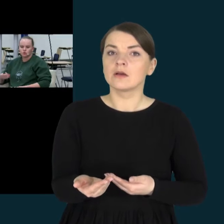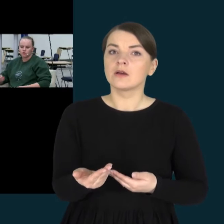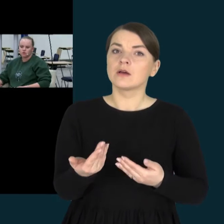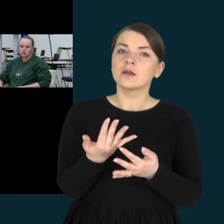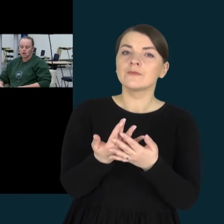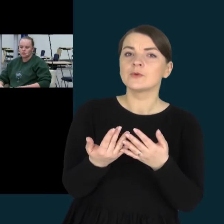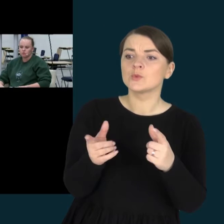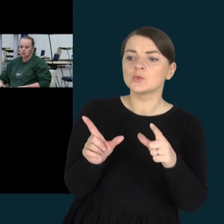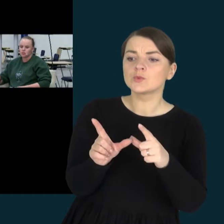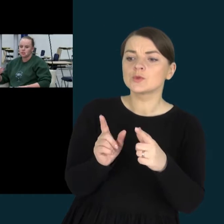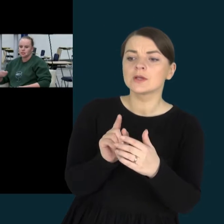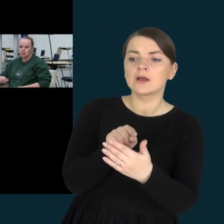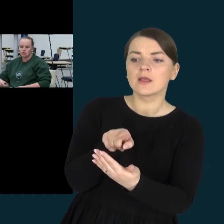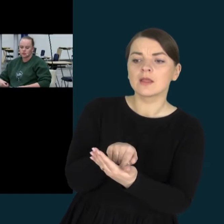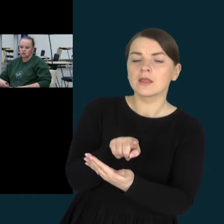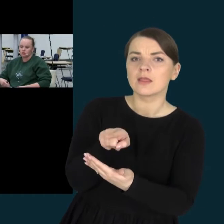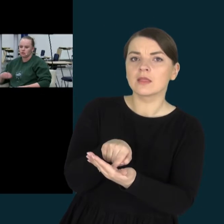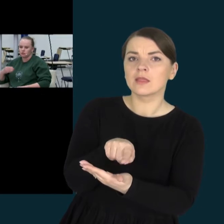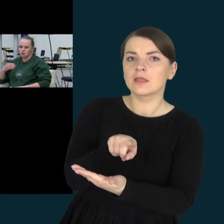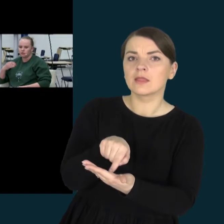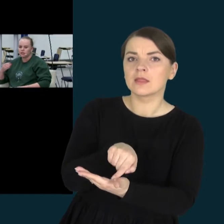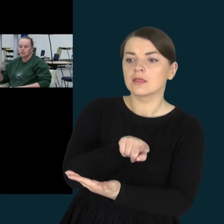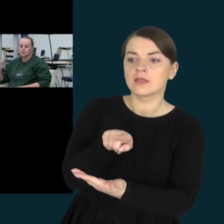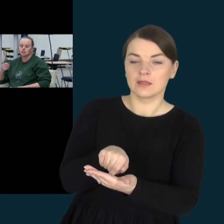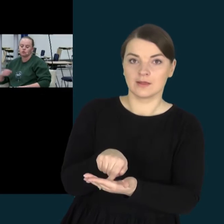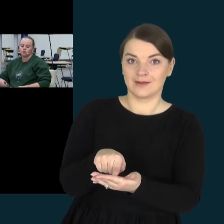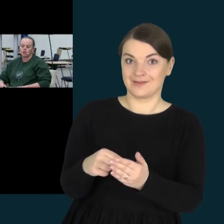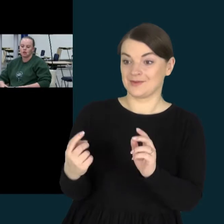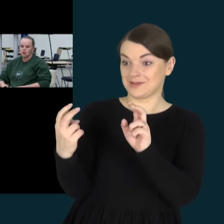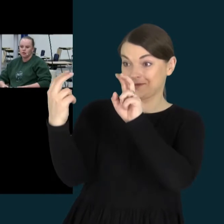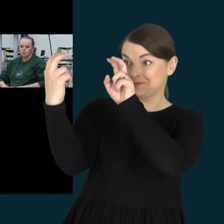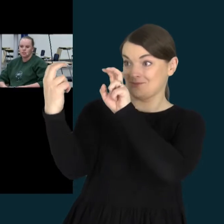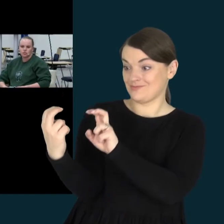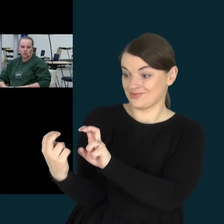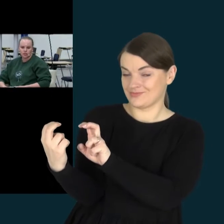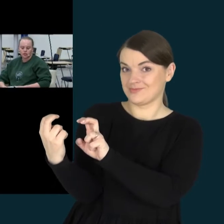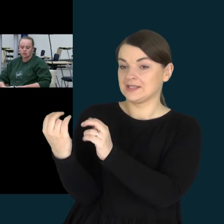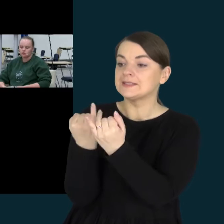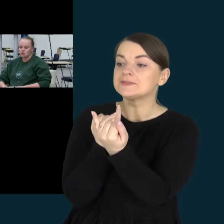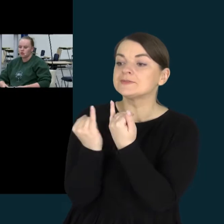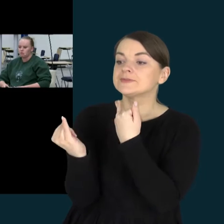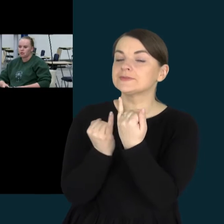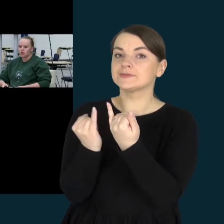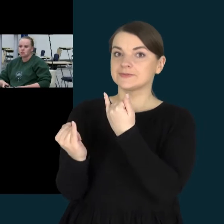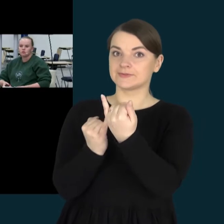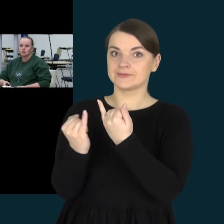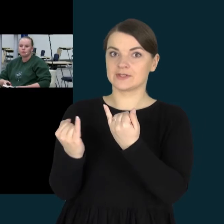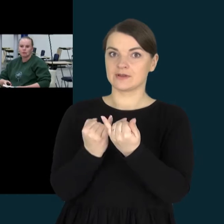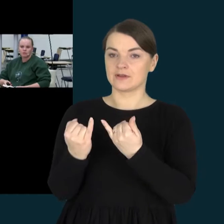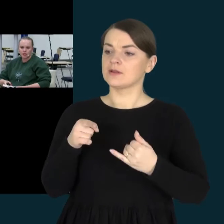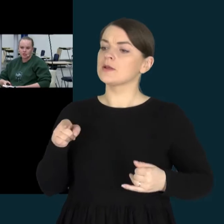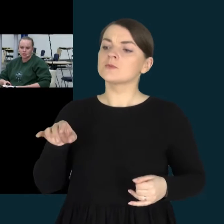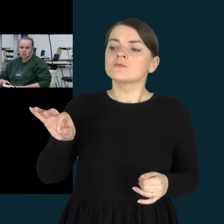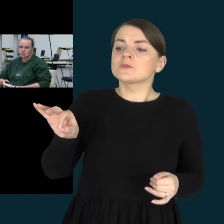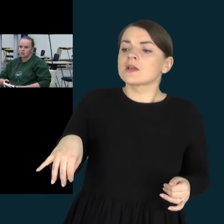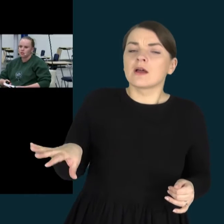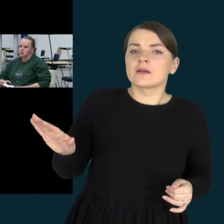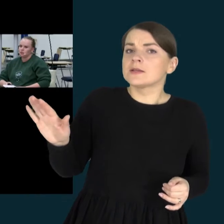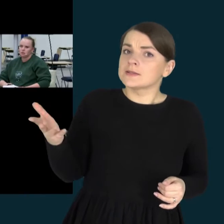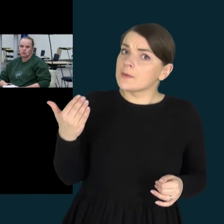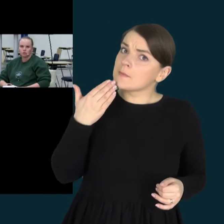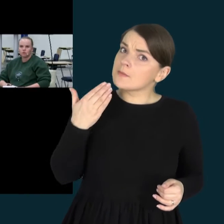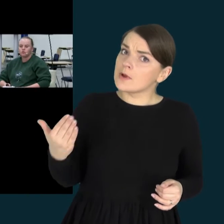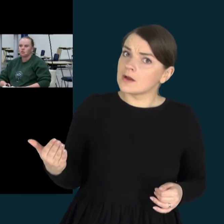užduodavo klausimus, atsisėdusi į vieną lygį su juo, pasišnekėdavo, paklausdavo, kaip jam sekasi.